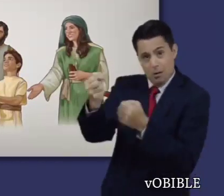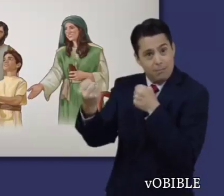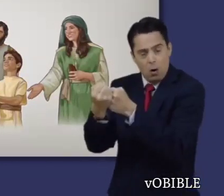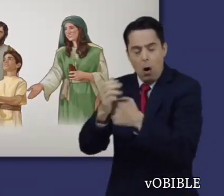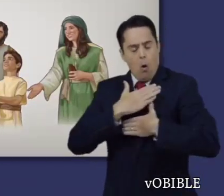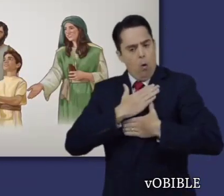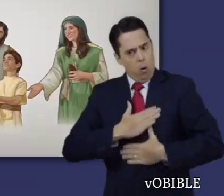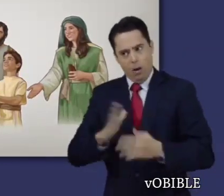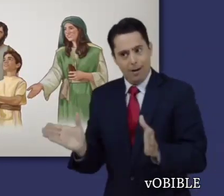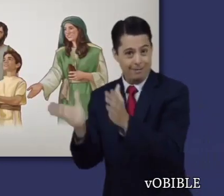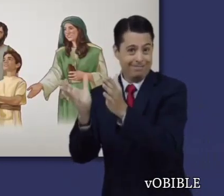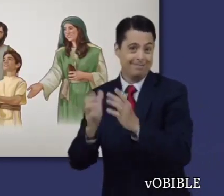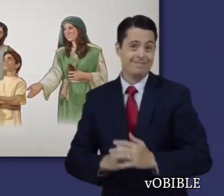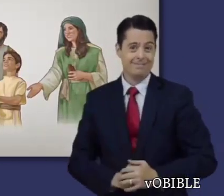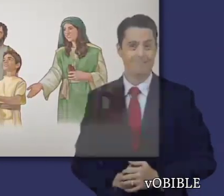necesitados de Judea.